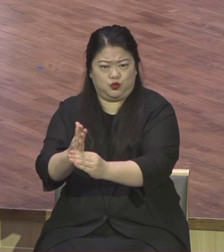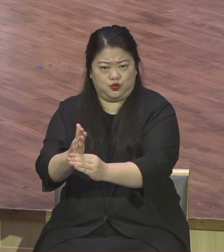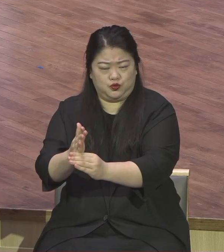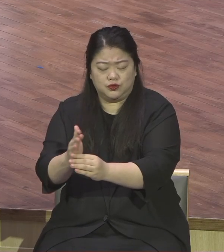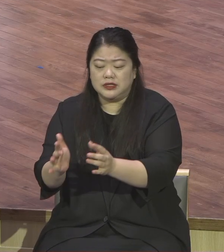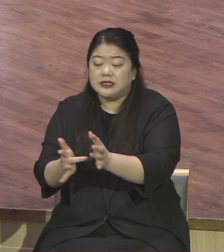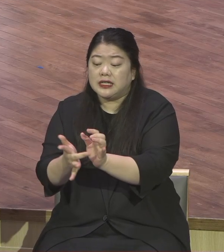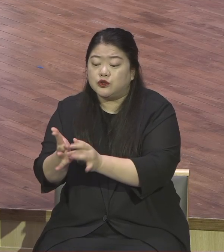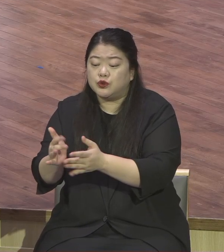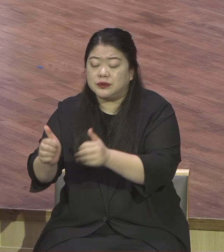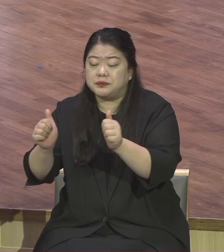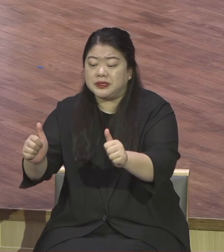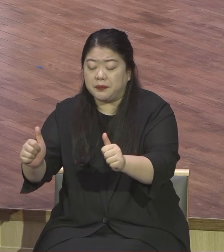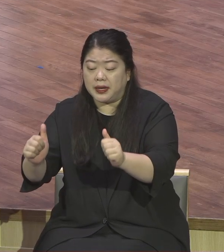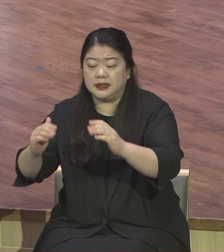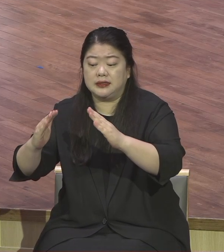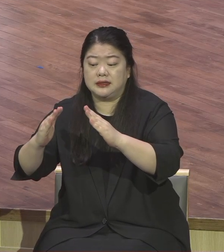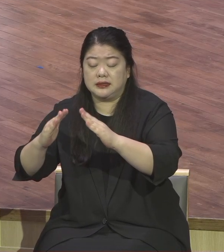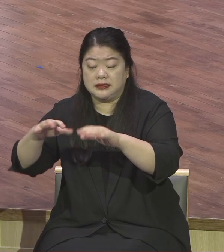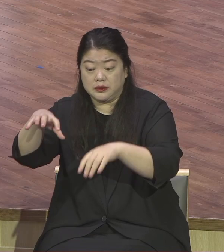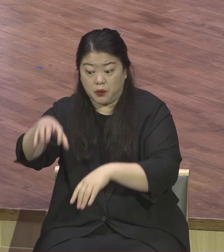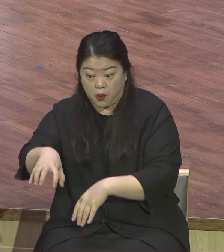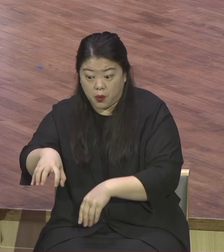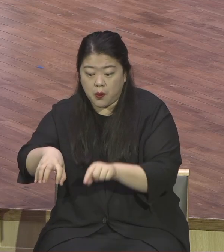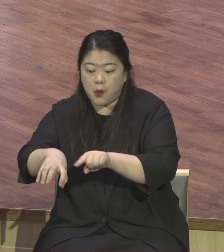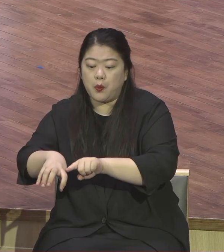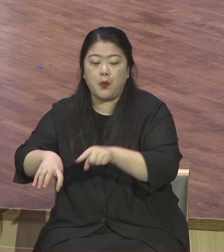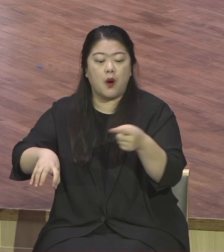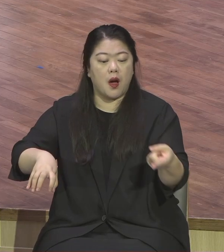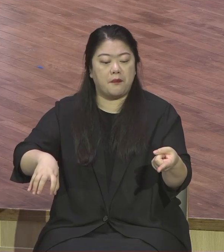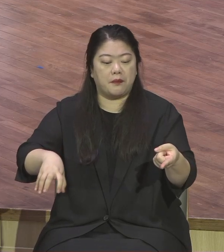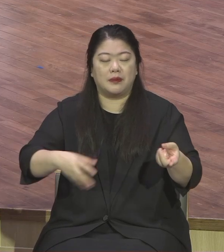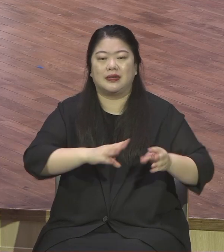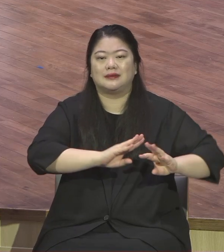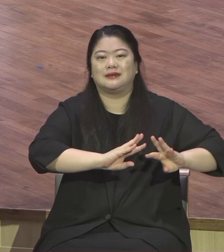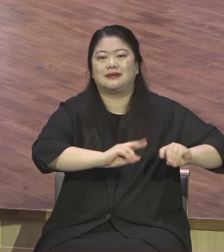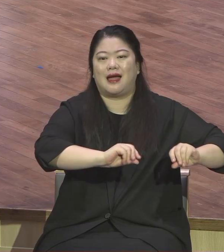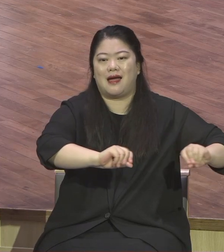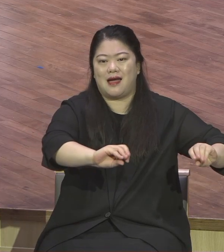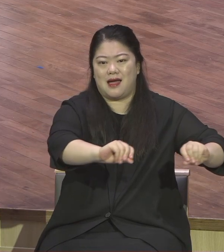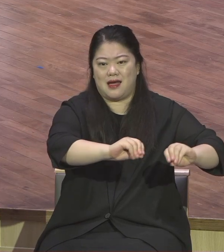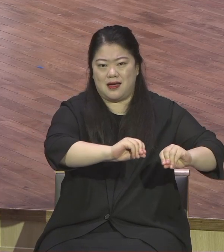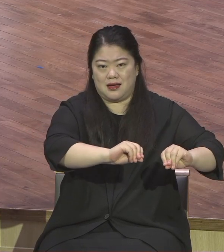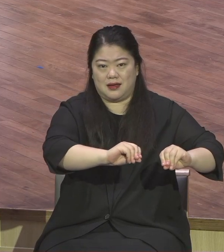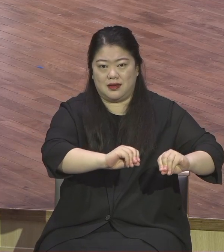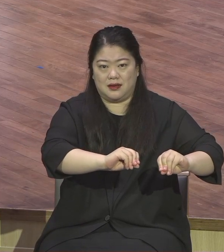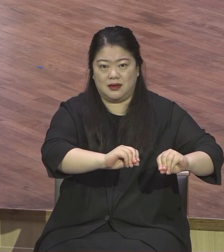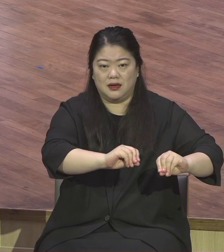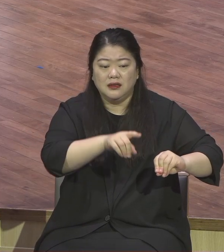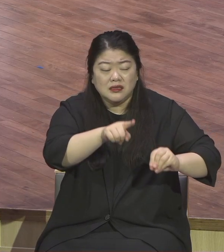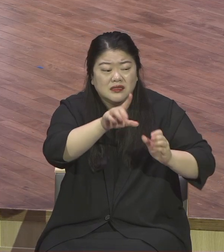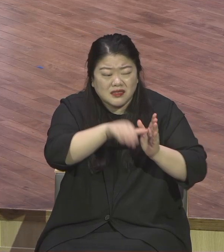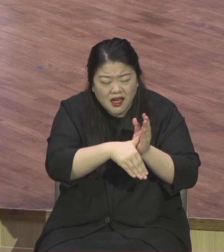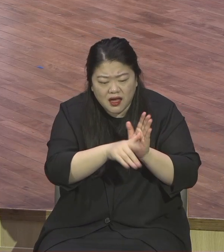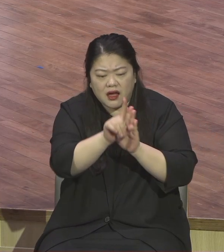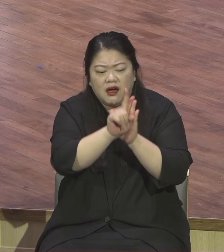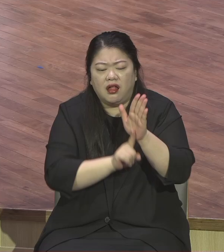바깥들 다른 부분 성경에 보면 추워가지고 다들 그렇게 불을 쬐고 있어요.